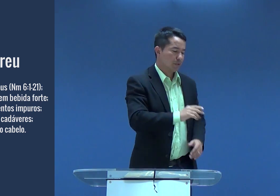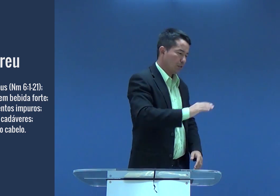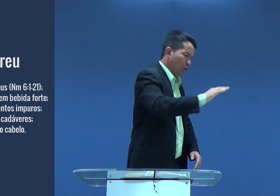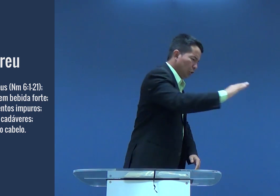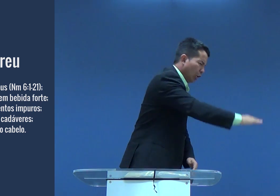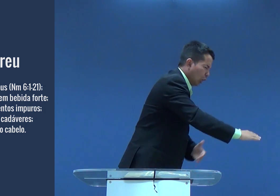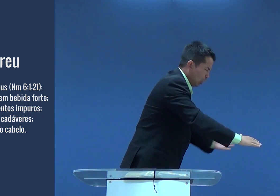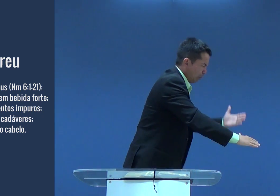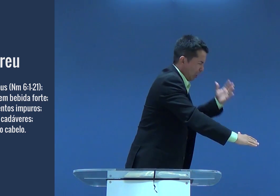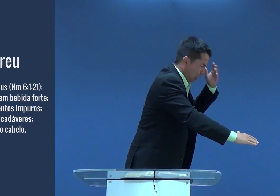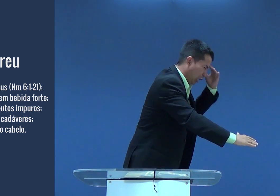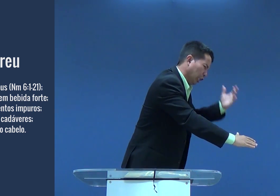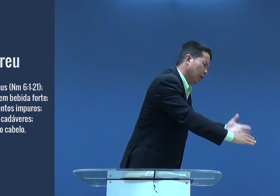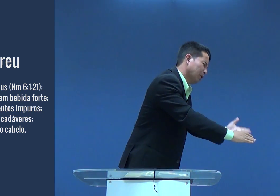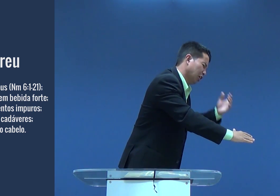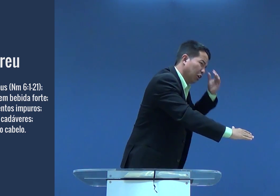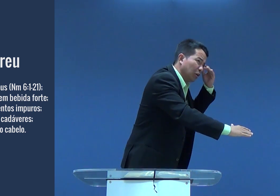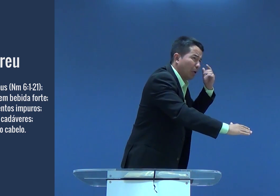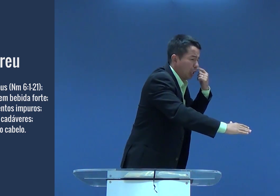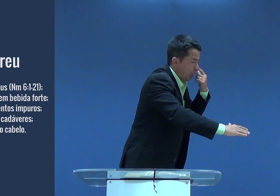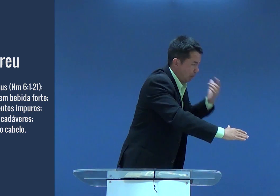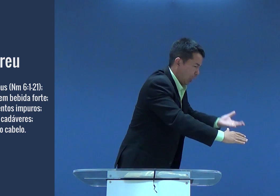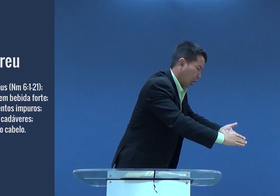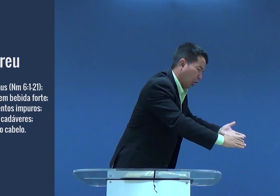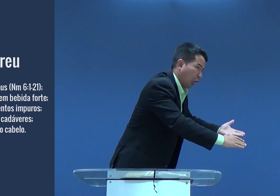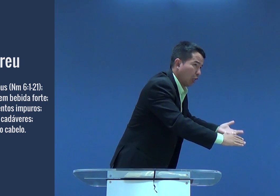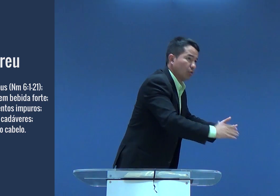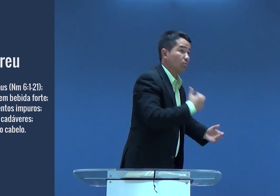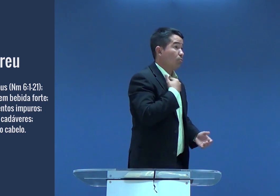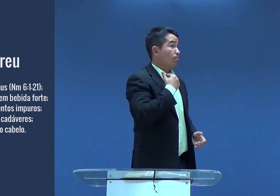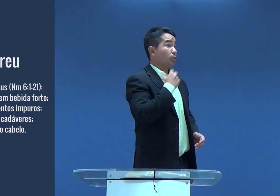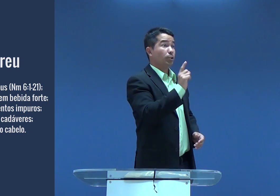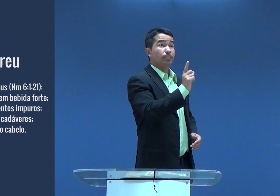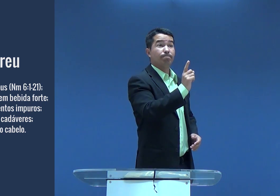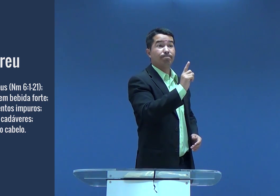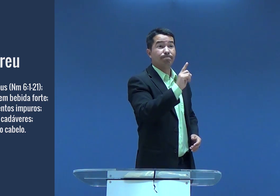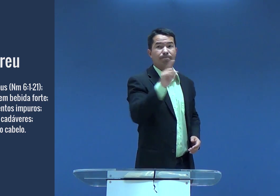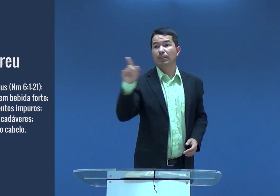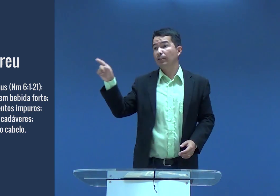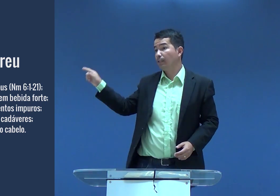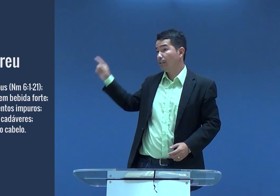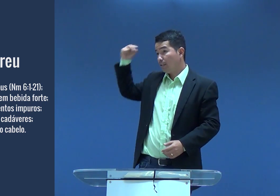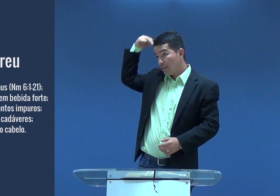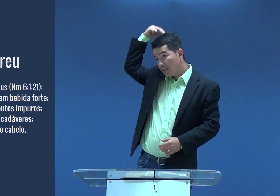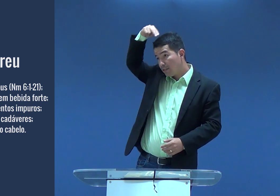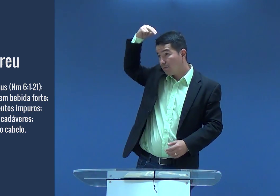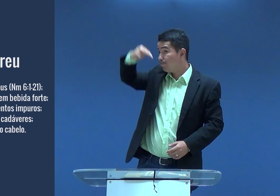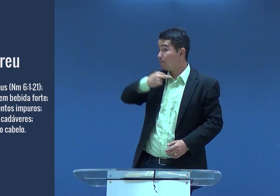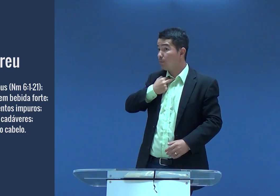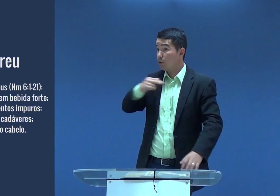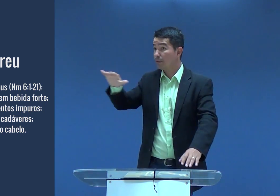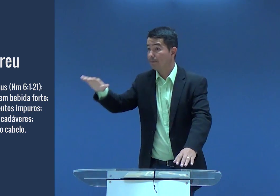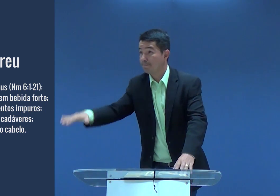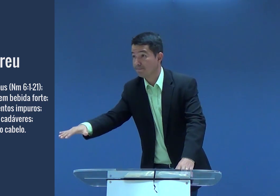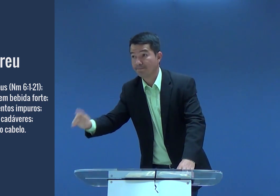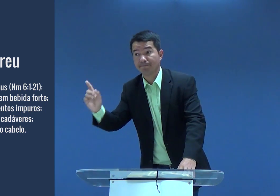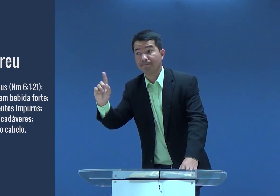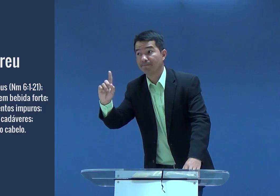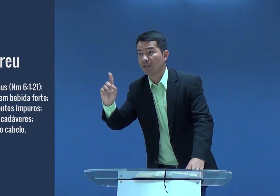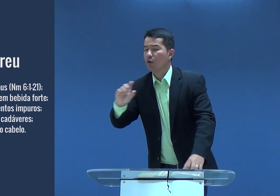Ou uma pessoa, sabe? Quando alguém falece, coloca a mão ali no corpo, chora, em um momento de luto. O Nazireu não